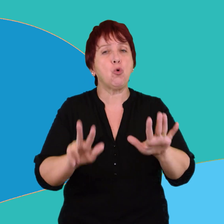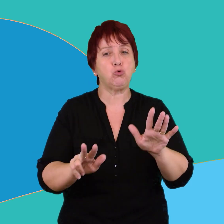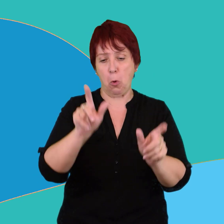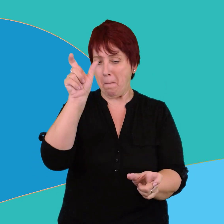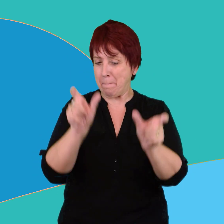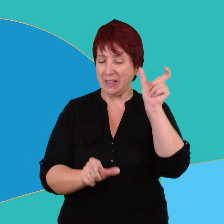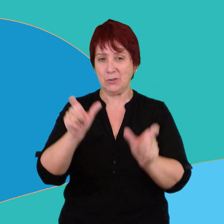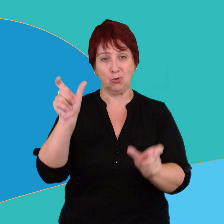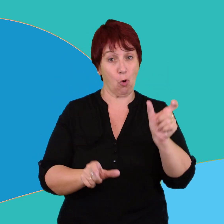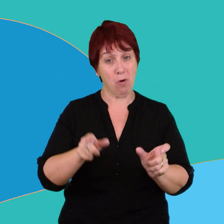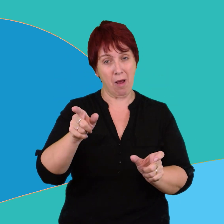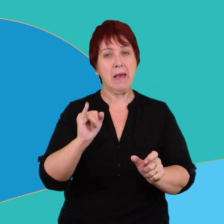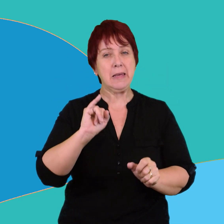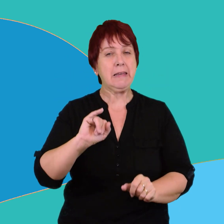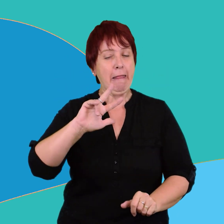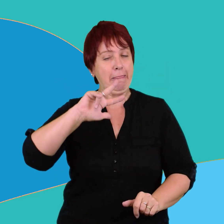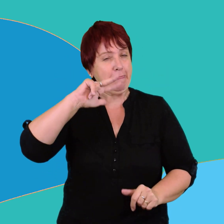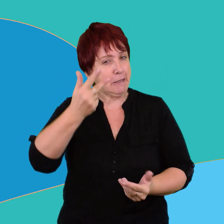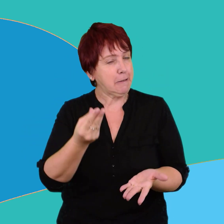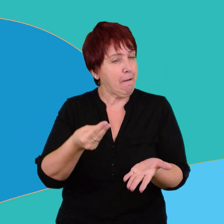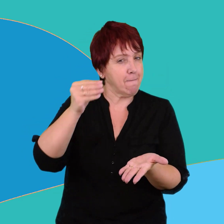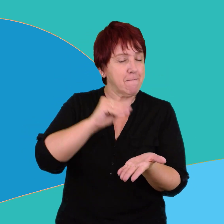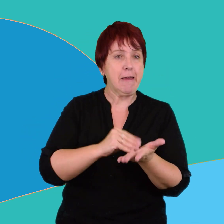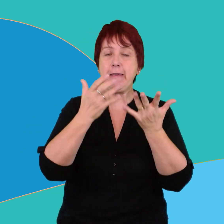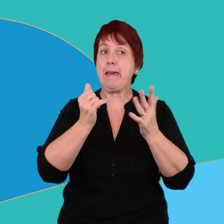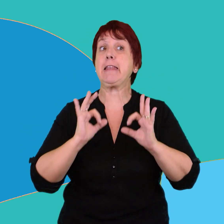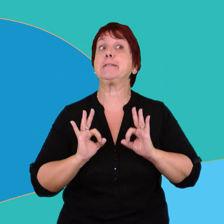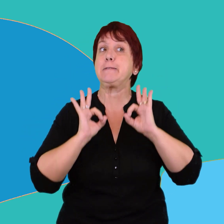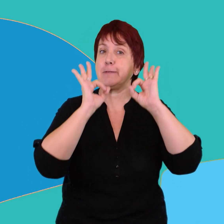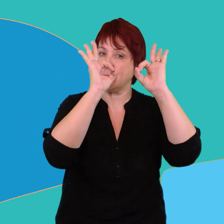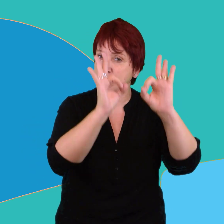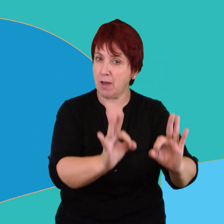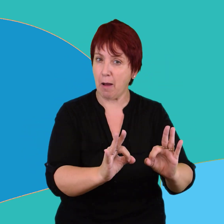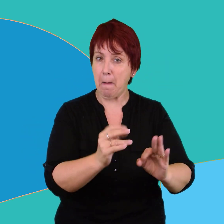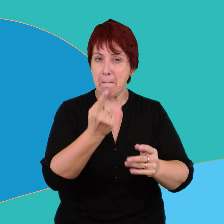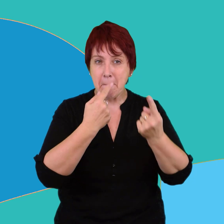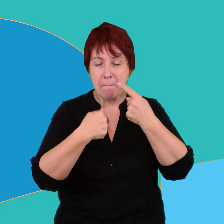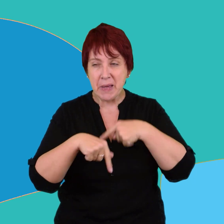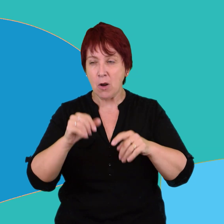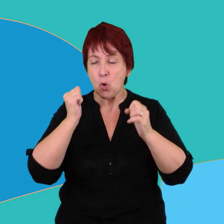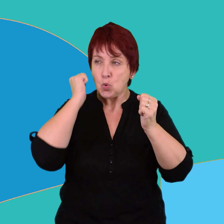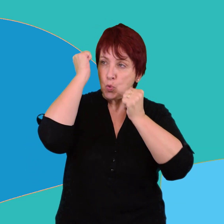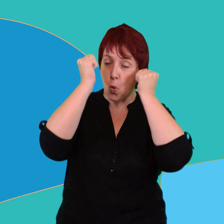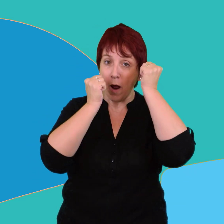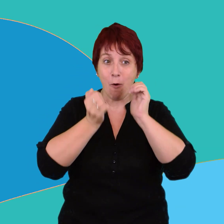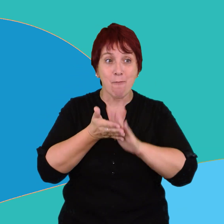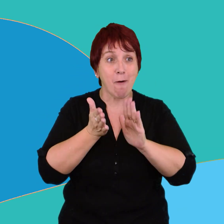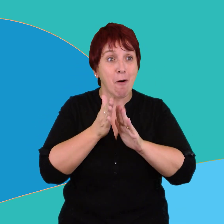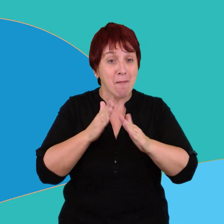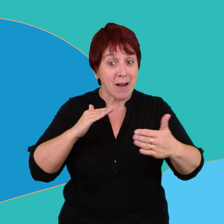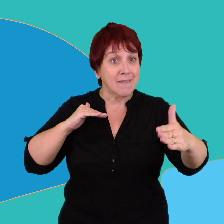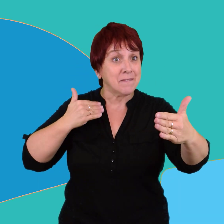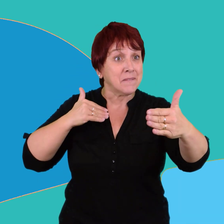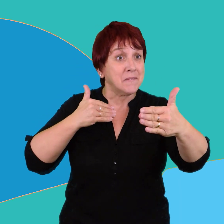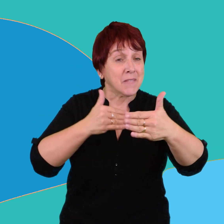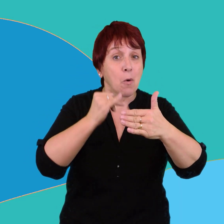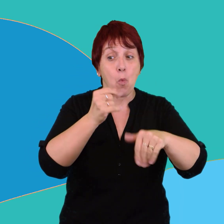28 valientes para su tercer intento. Y cuando parecía que su sueño se hacía realidad, un